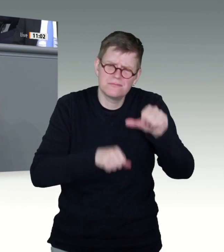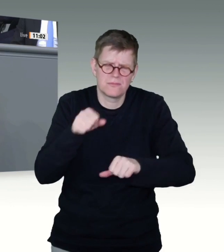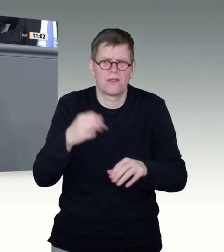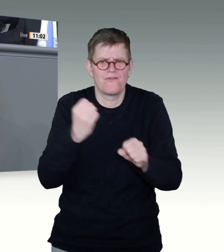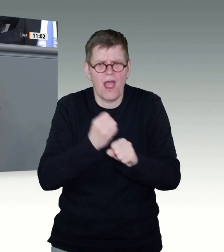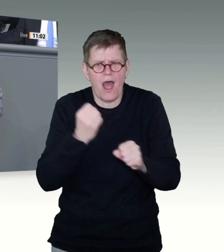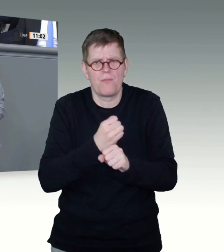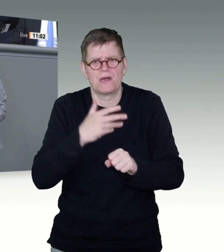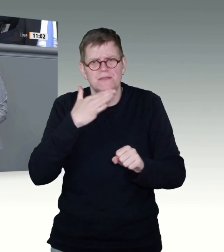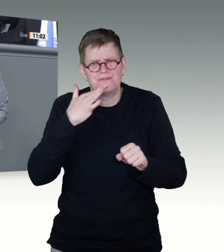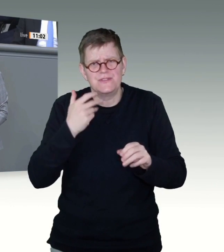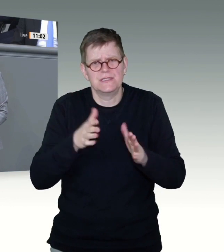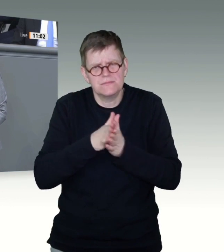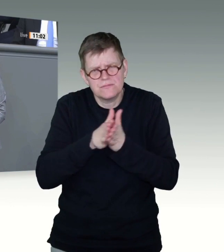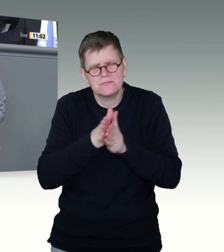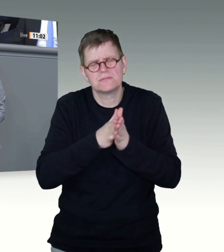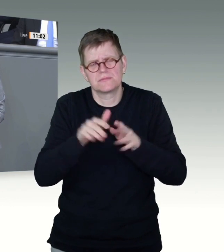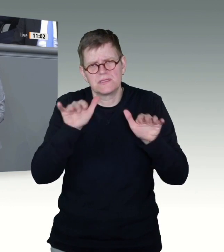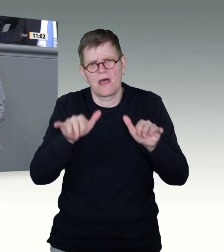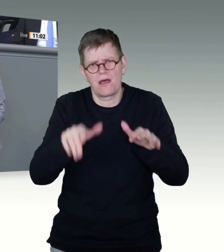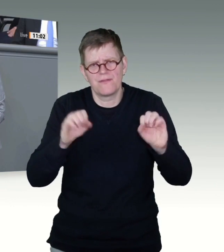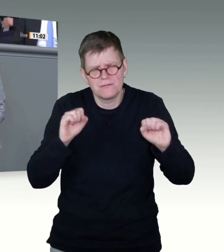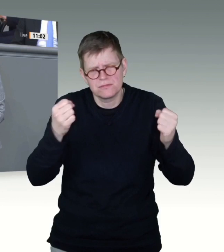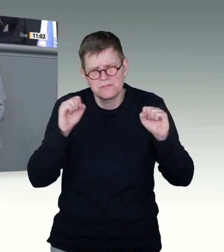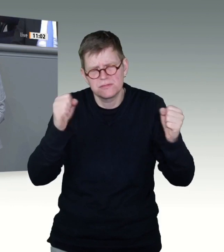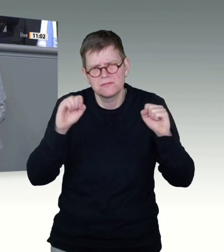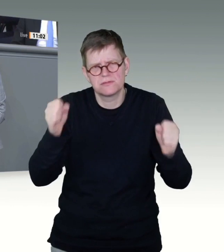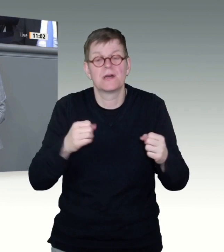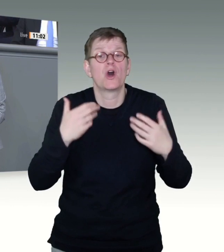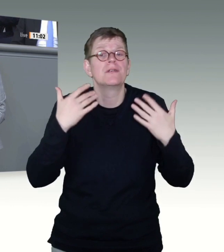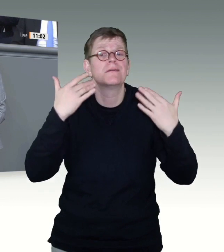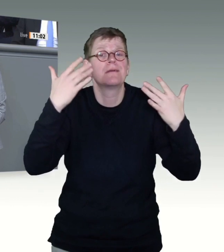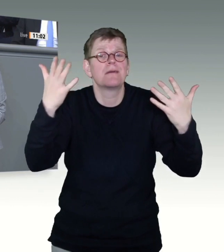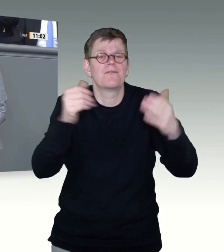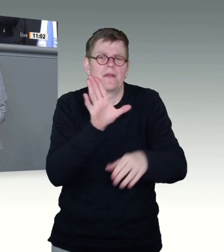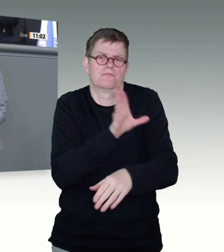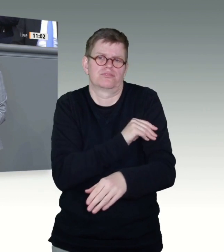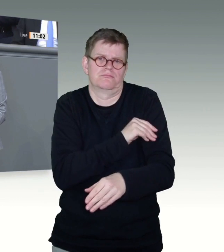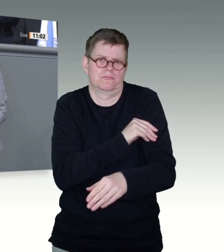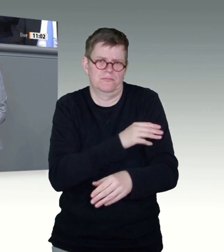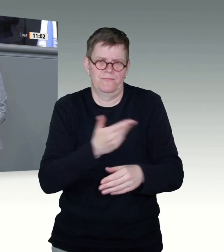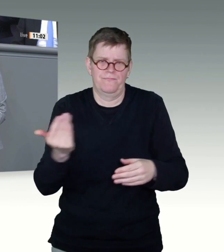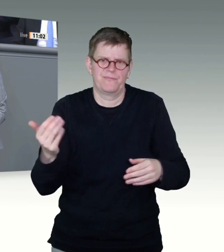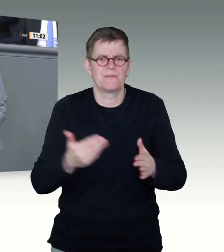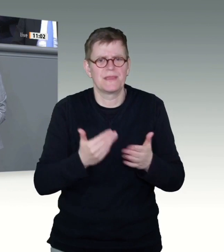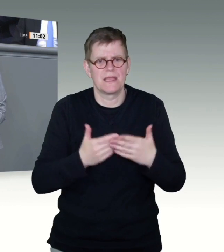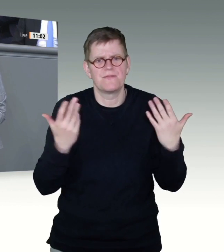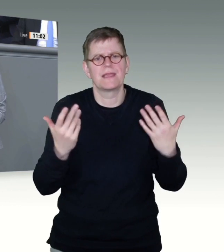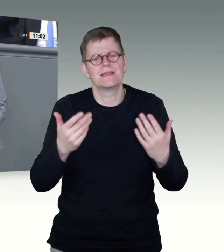Kraft teilweise am Ende. Es wäre gut, wenn wir bei der künftigen Auseinandersetzung darauf achten, dass wir gut